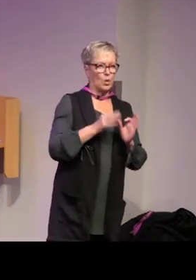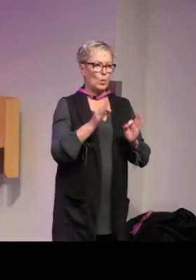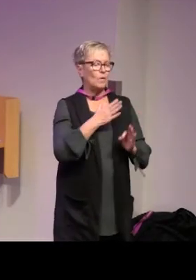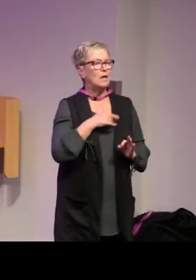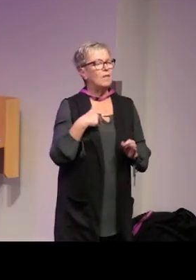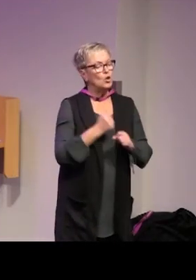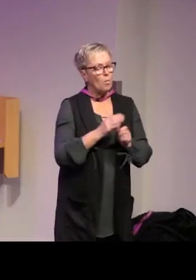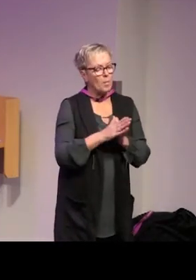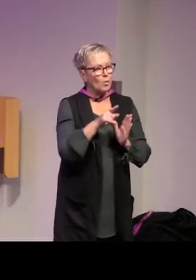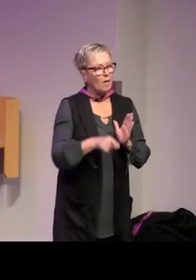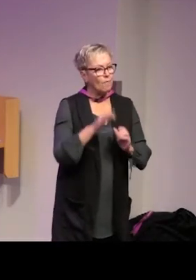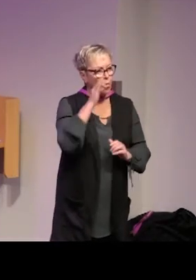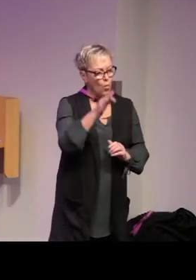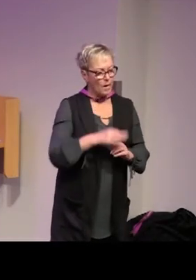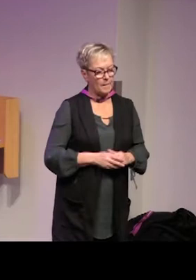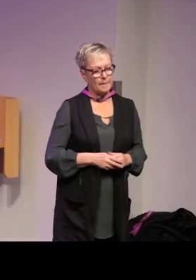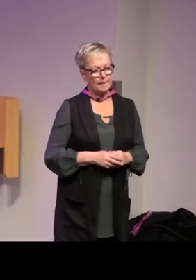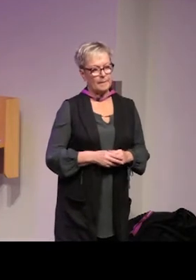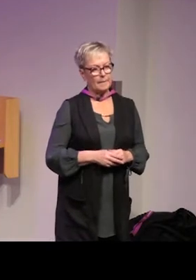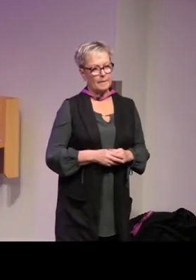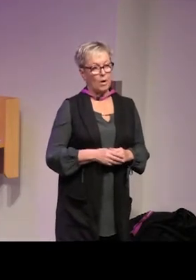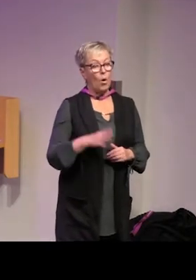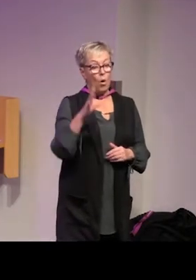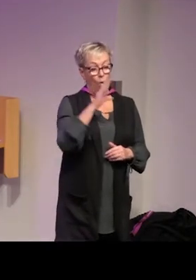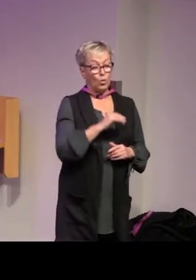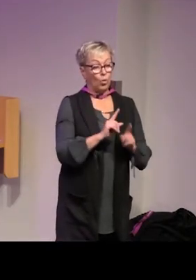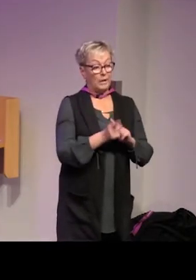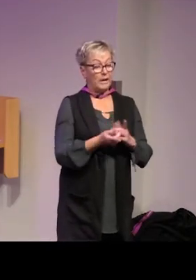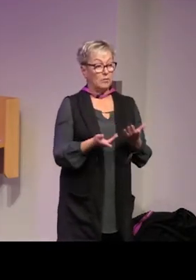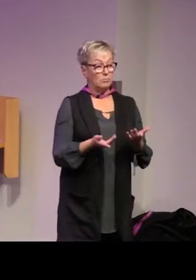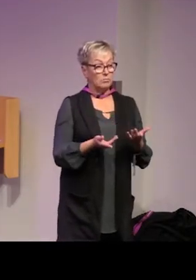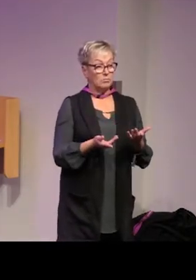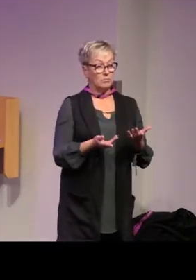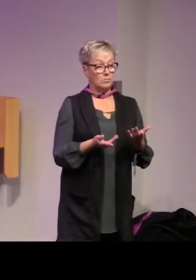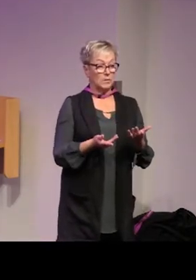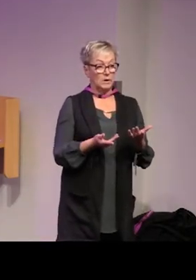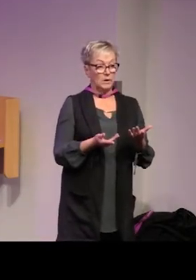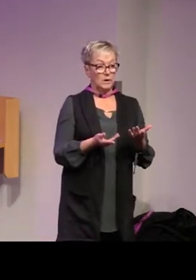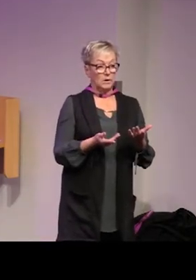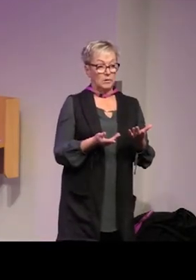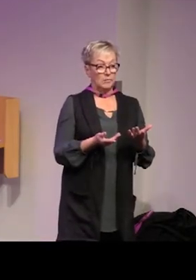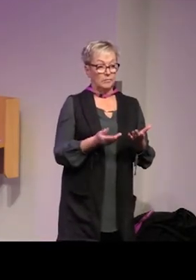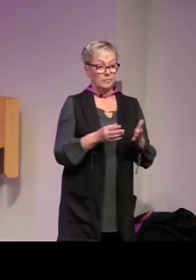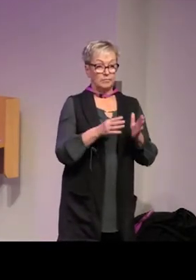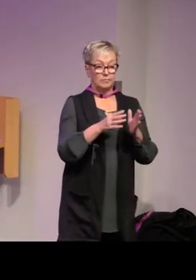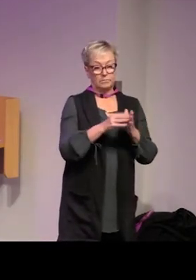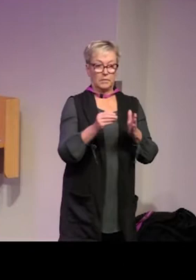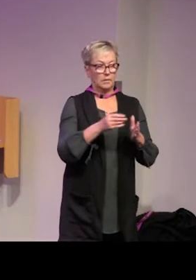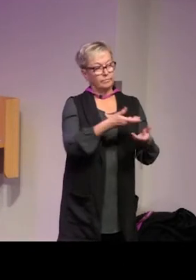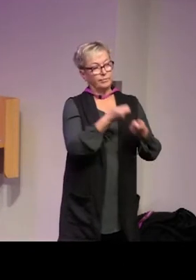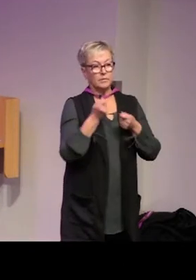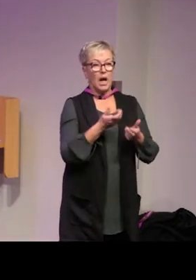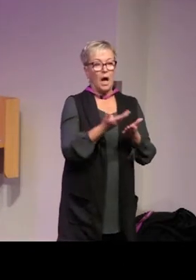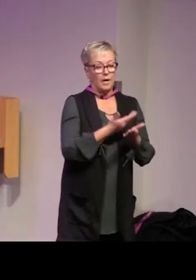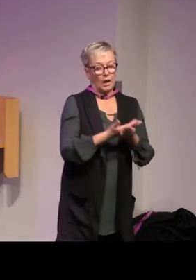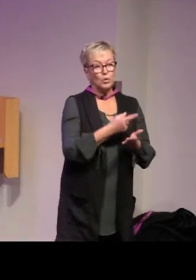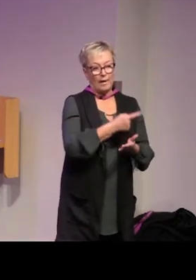strategiskt hur vi vill jobba med de här frågorna och då blir det väl att man copy-pastar från någon